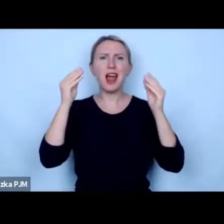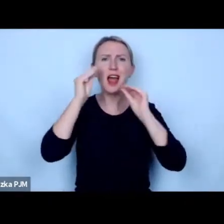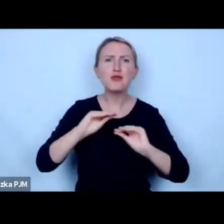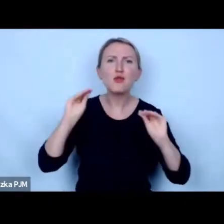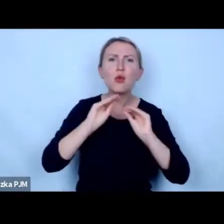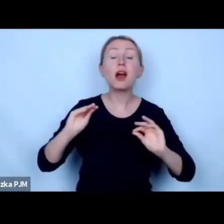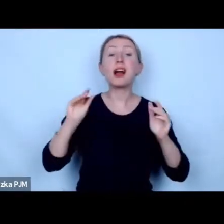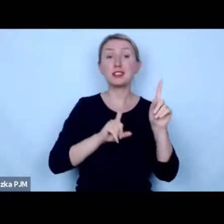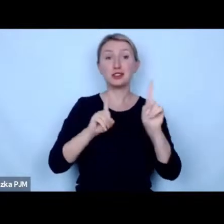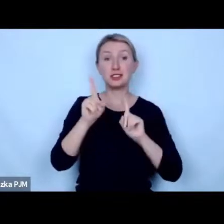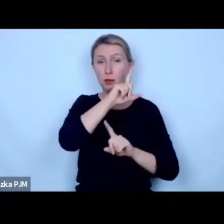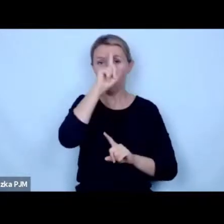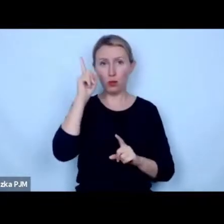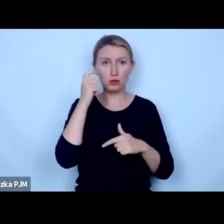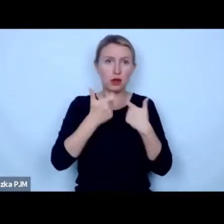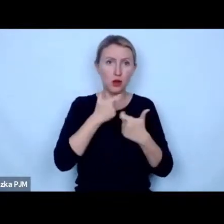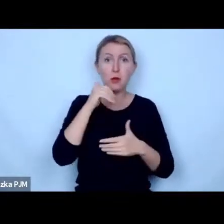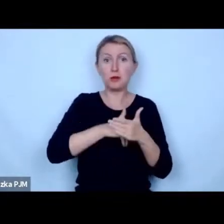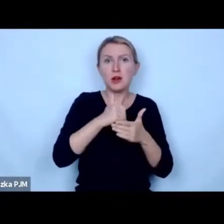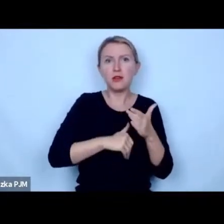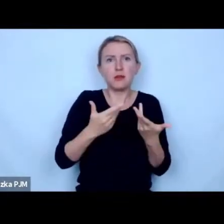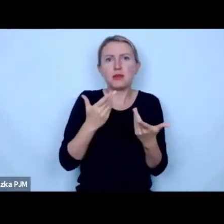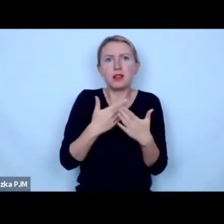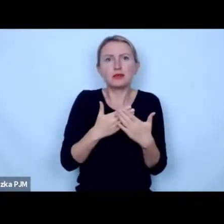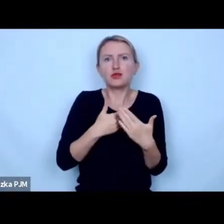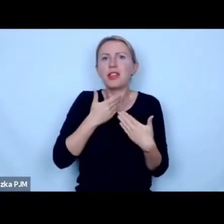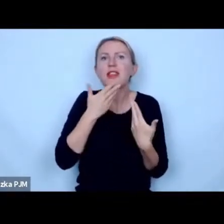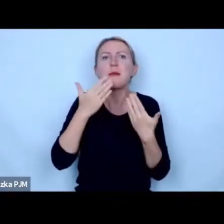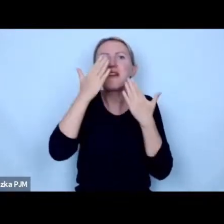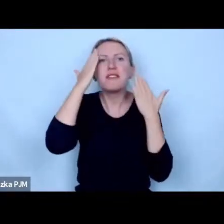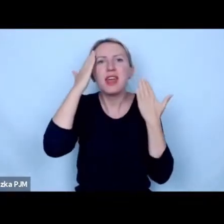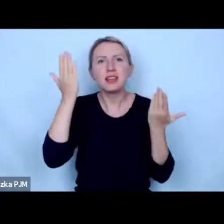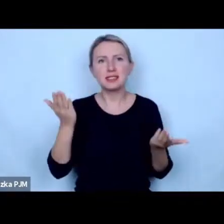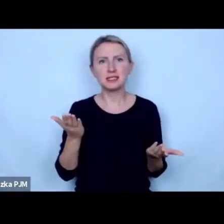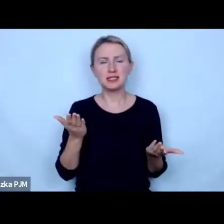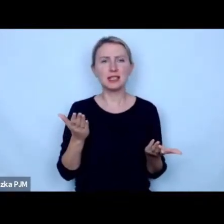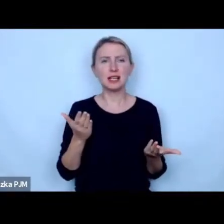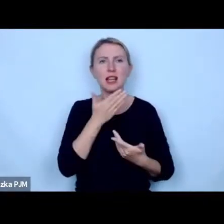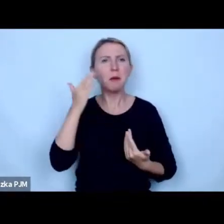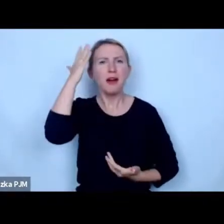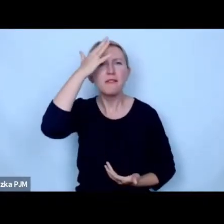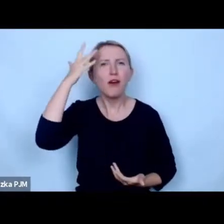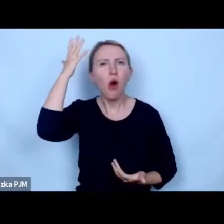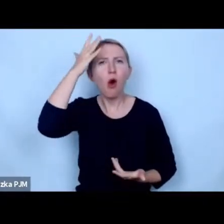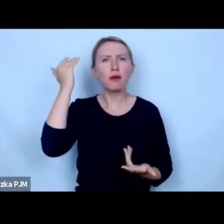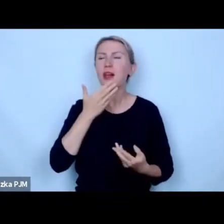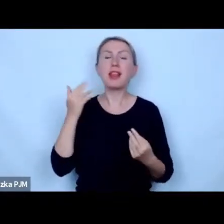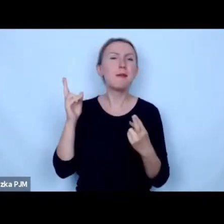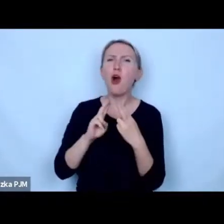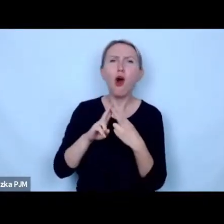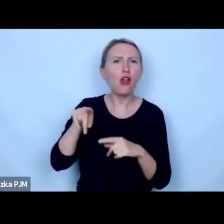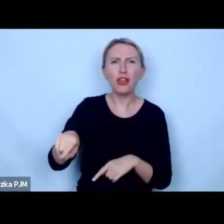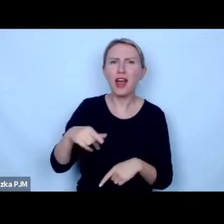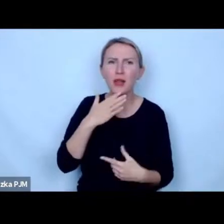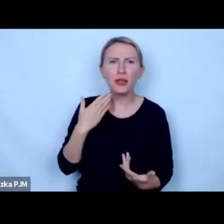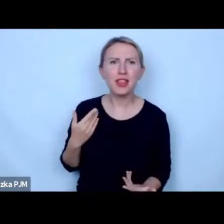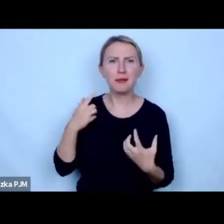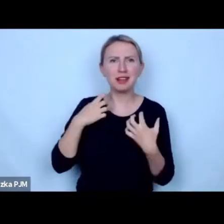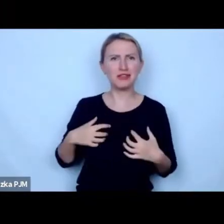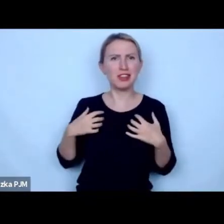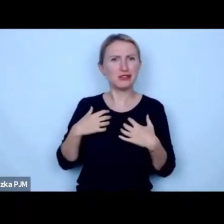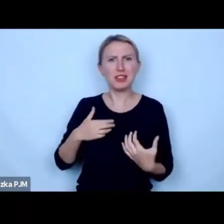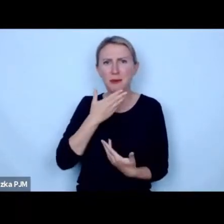postępują tak a nie inaczej bo nie mają wiedzy nie mają nie mają wyobrażenia nie mają kontaktu z tymi z tymi